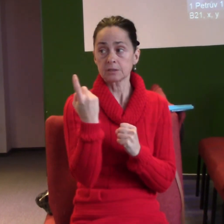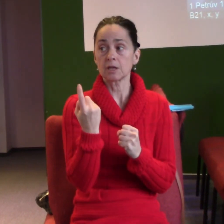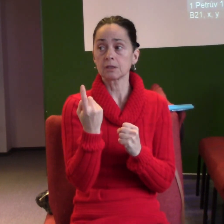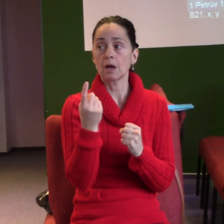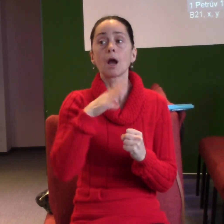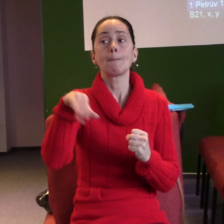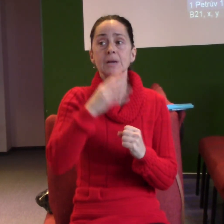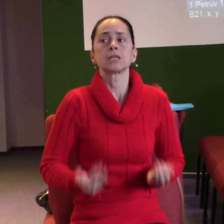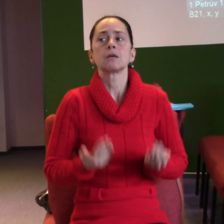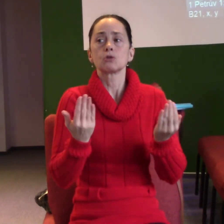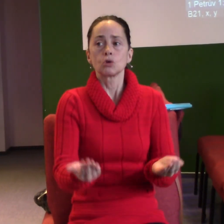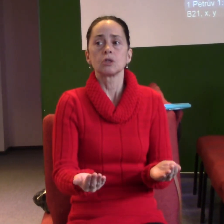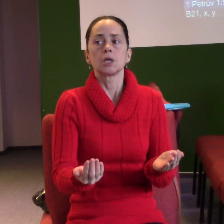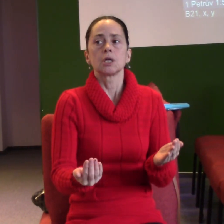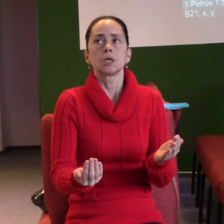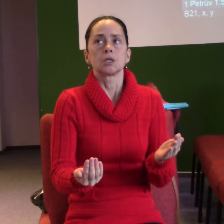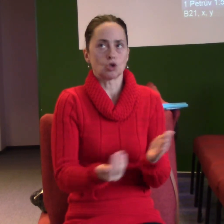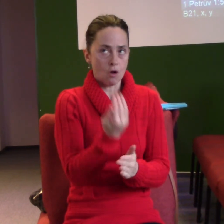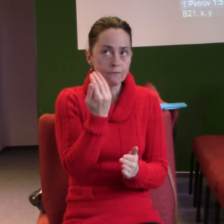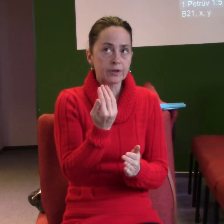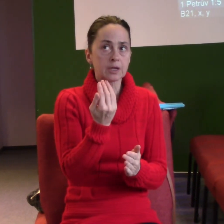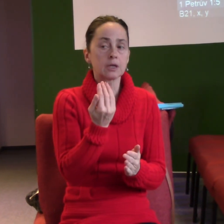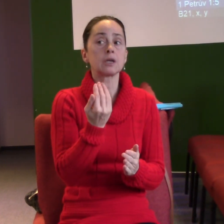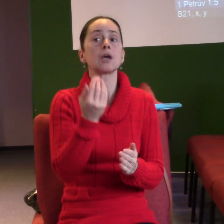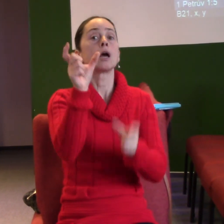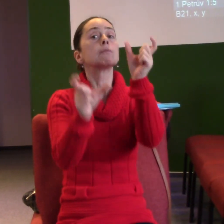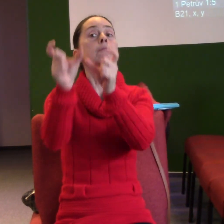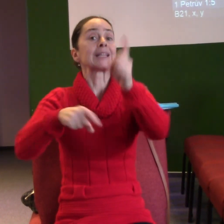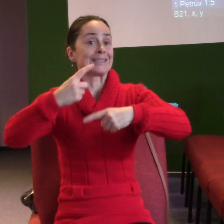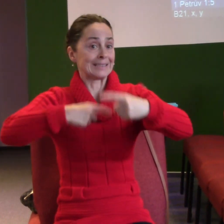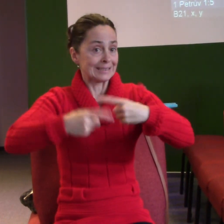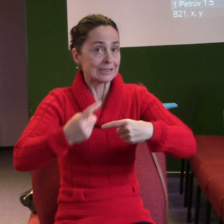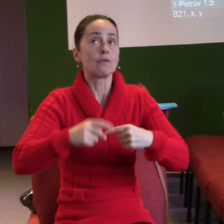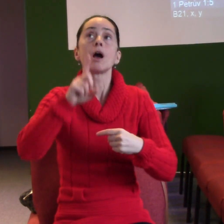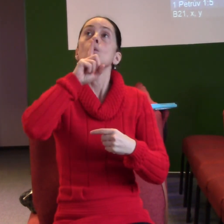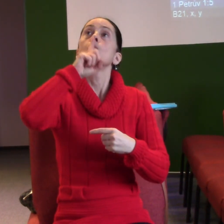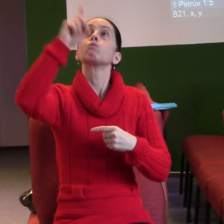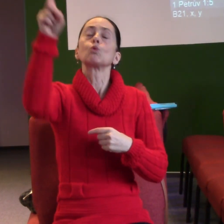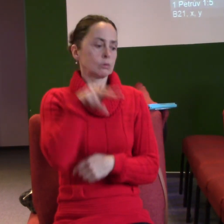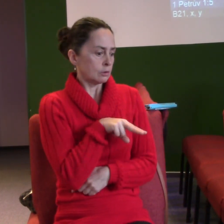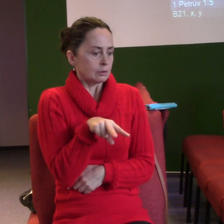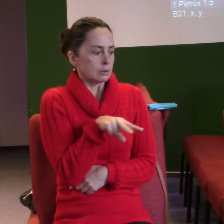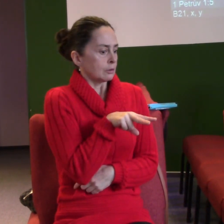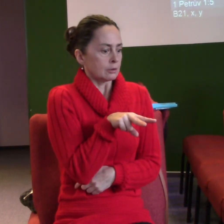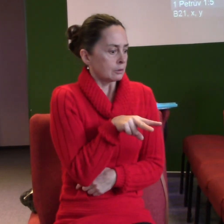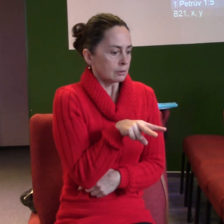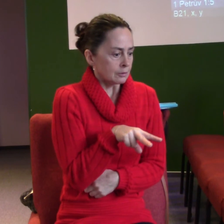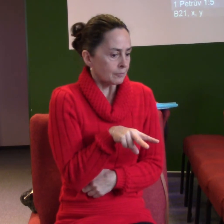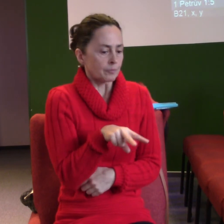jsme se, jsme dědicové, Bůh nás aktivně střeží a teď to přichází. Proto já